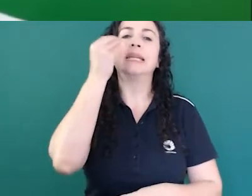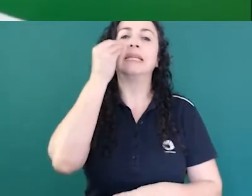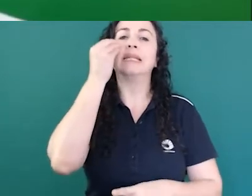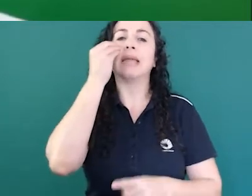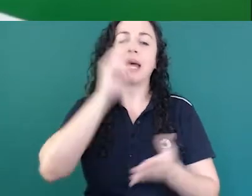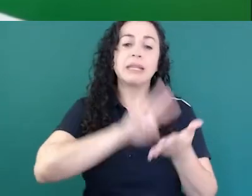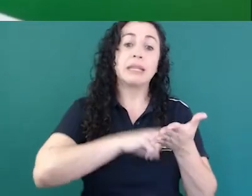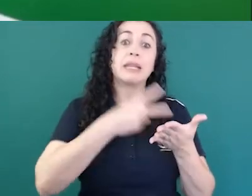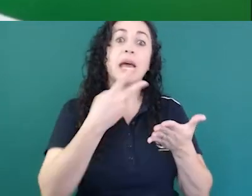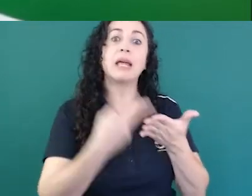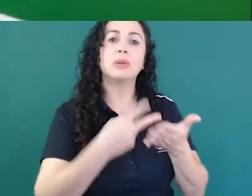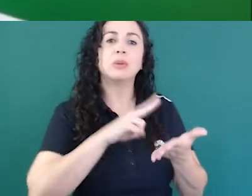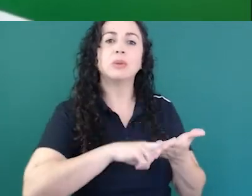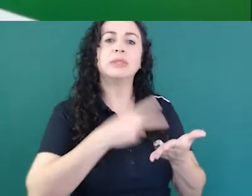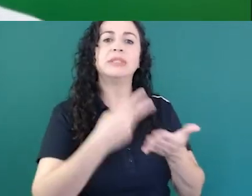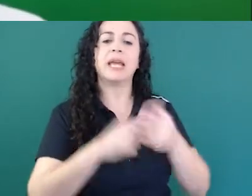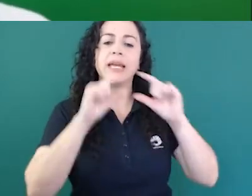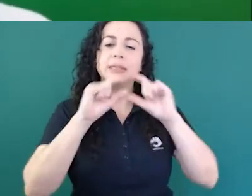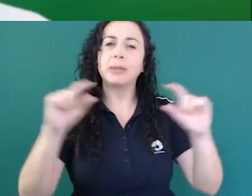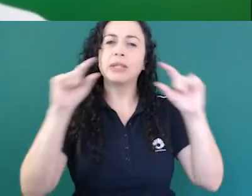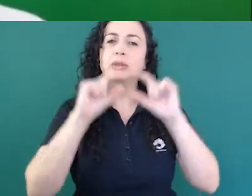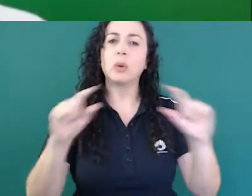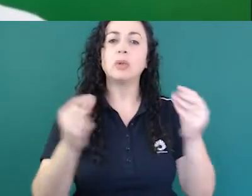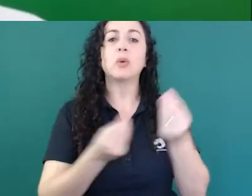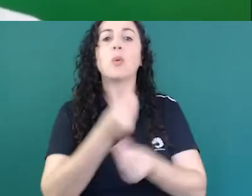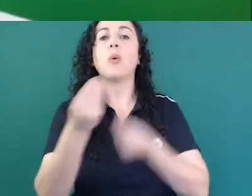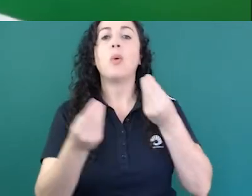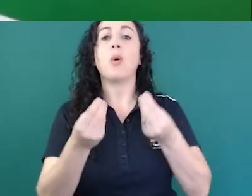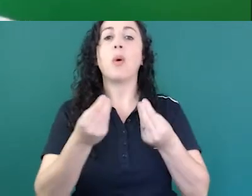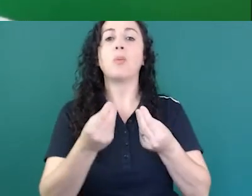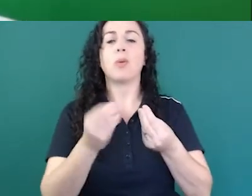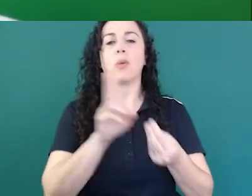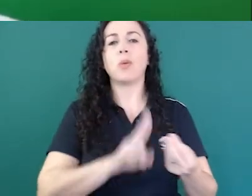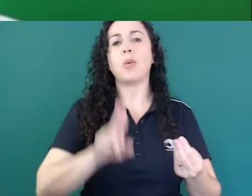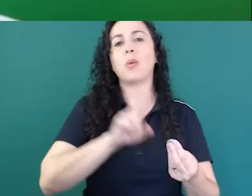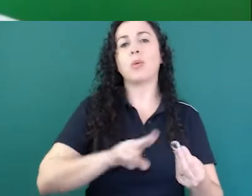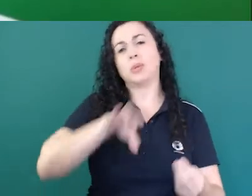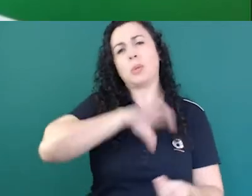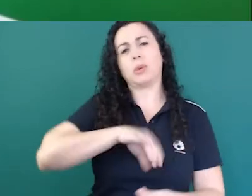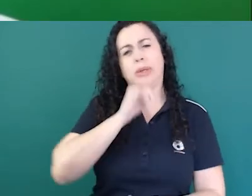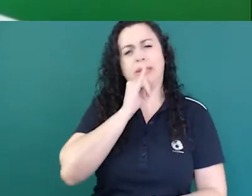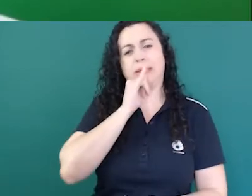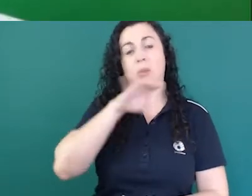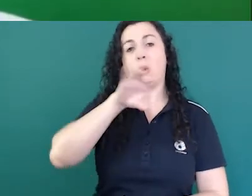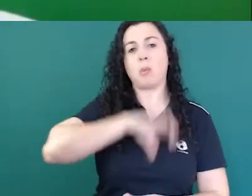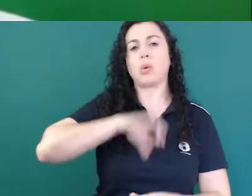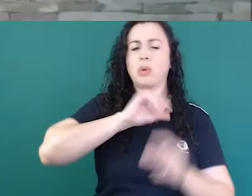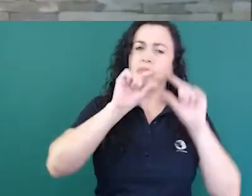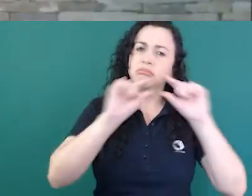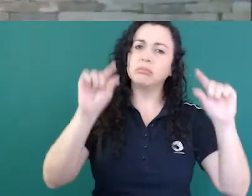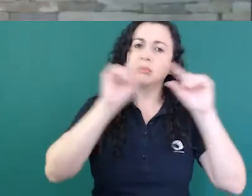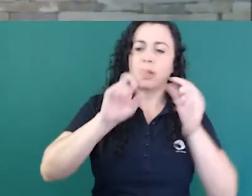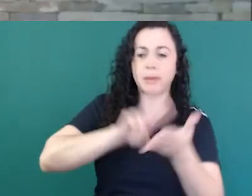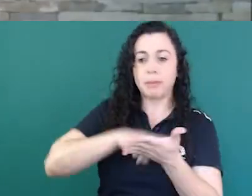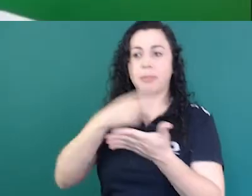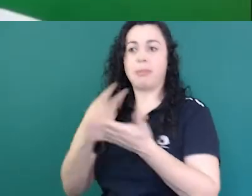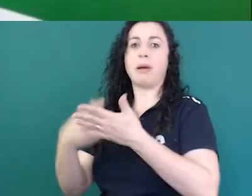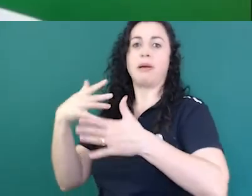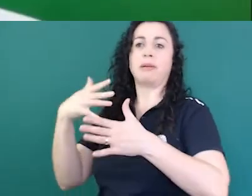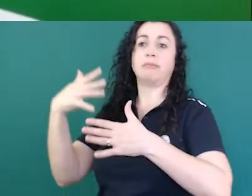traduzir informações expressas na nossa língua, particular em português, para a Libra, que